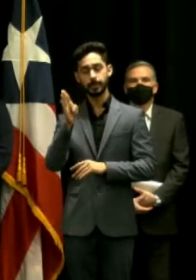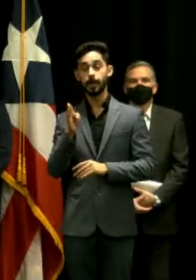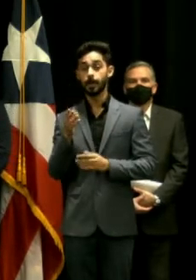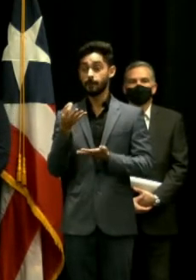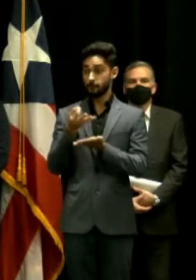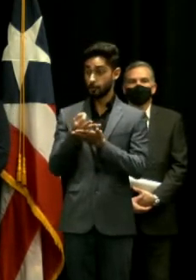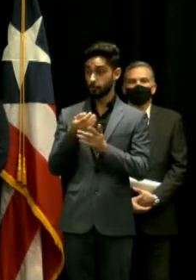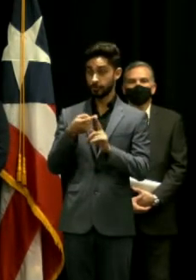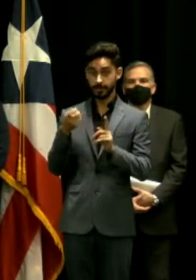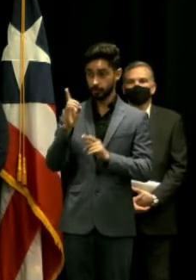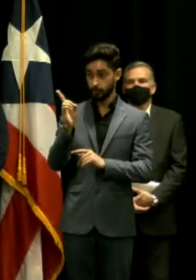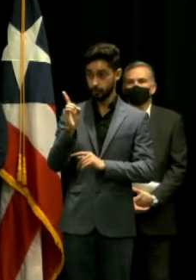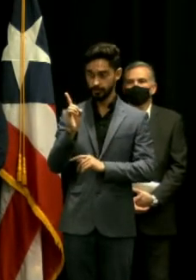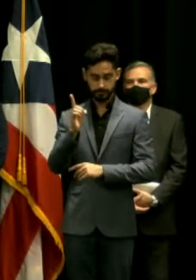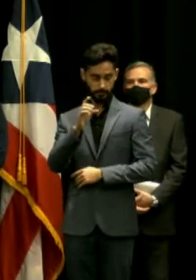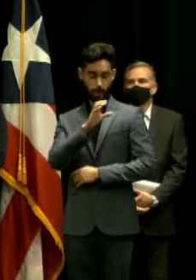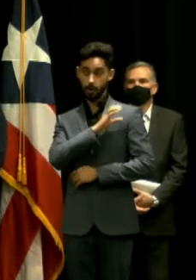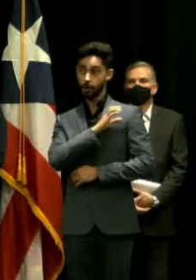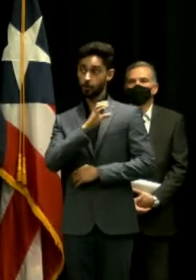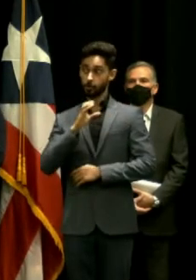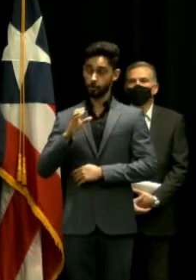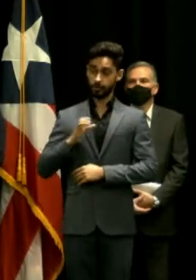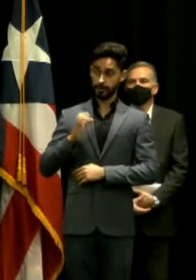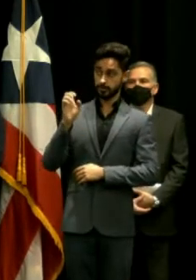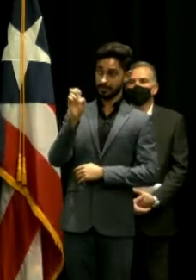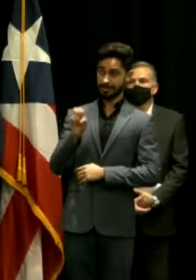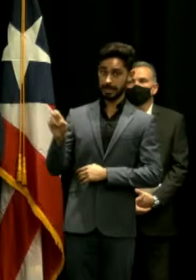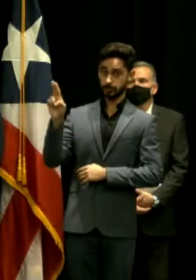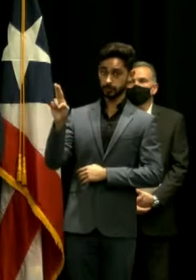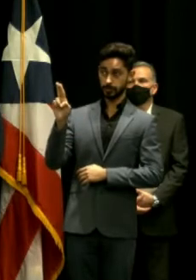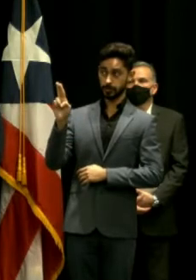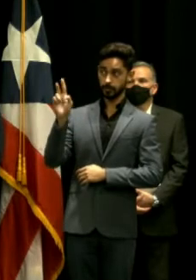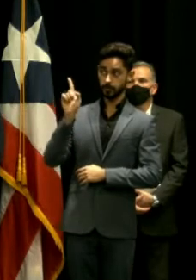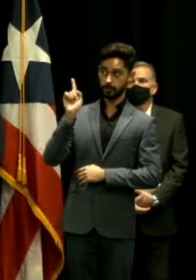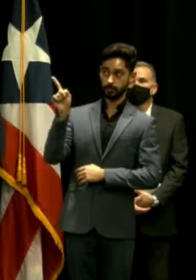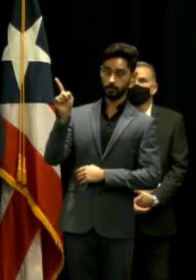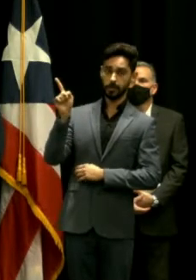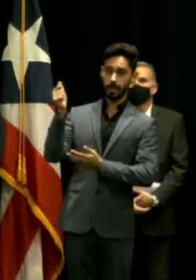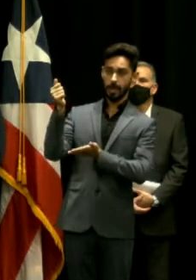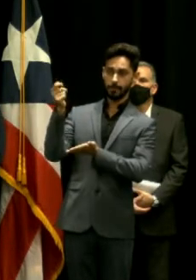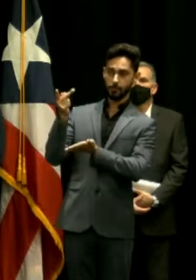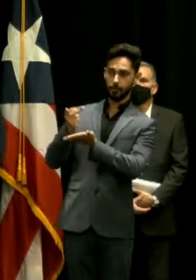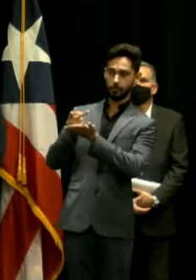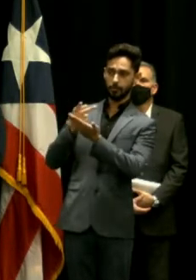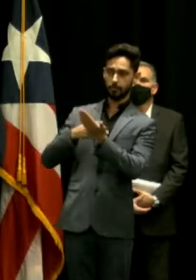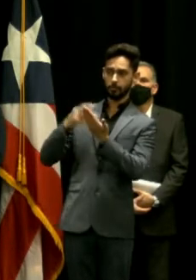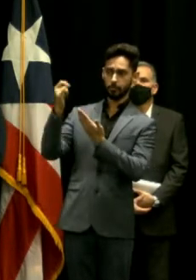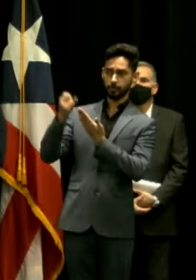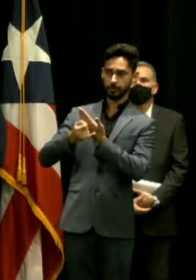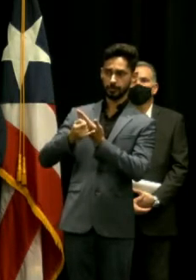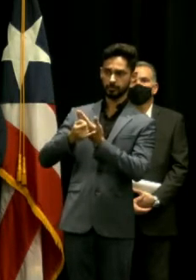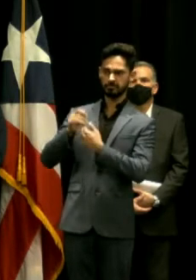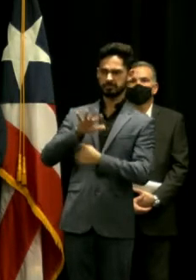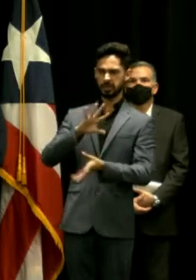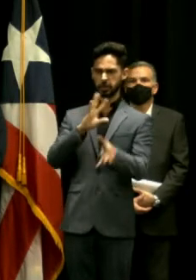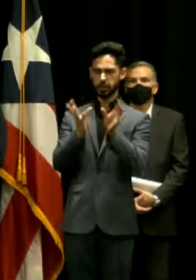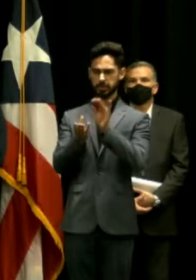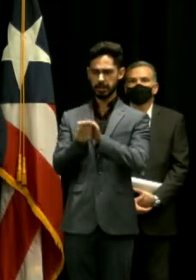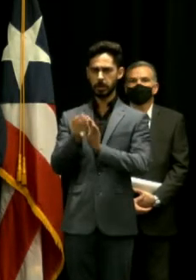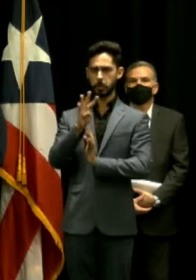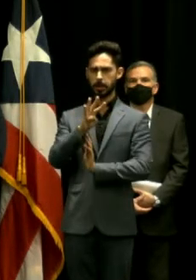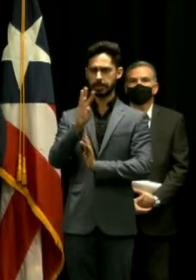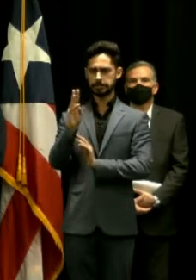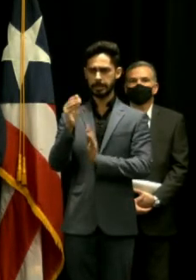el Congreso autorizó que se invierta en este proyecto hasta alrededor de 46 millones de dólares